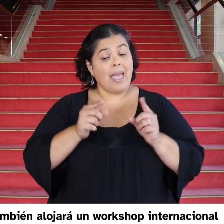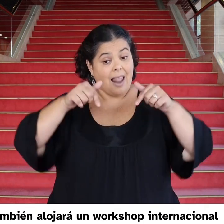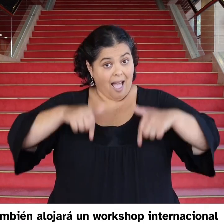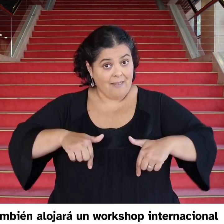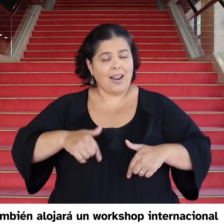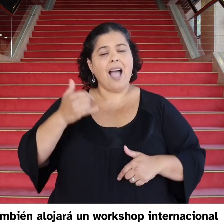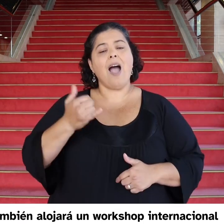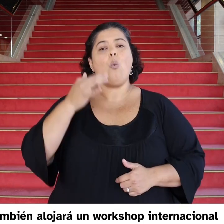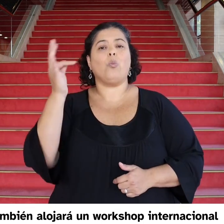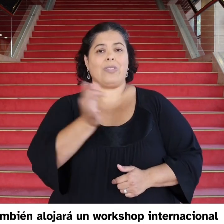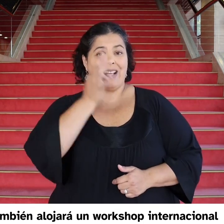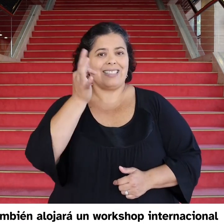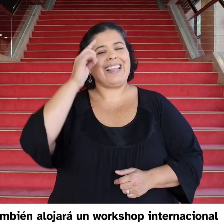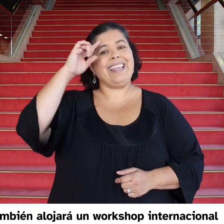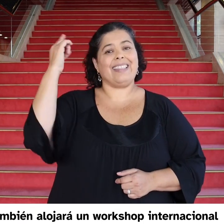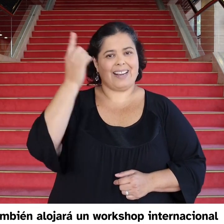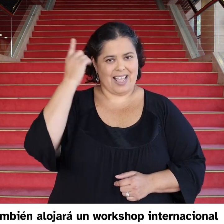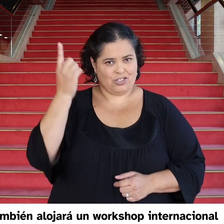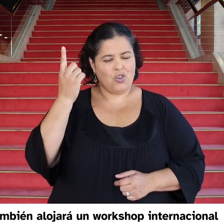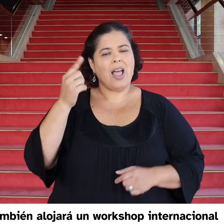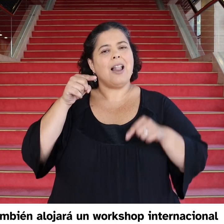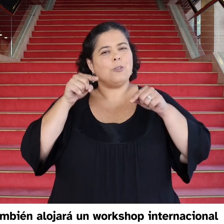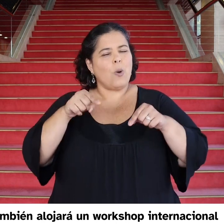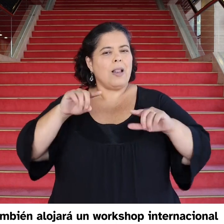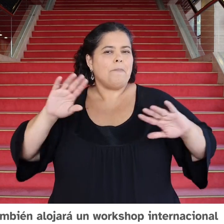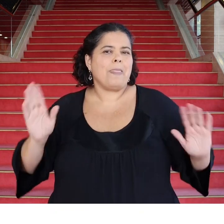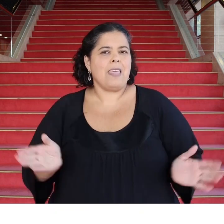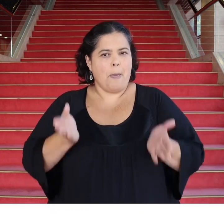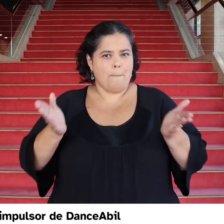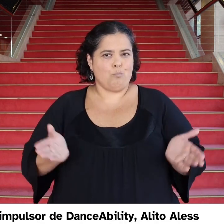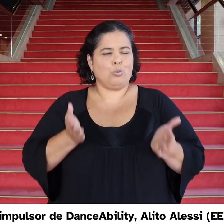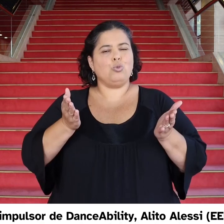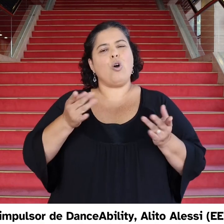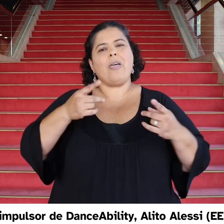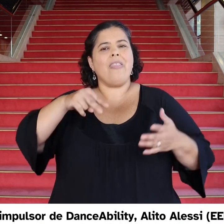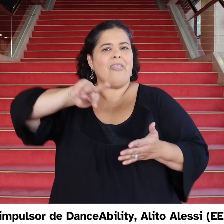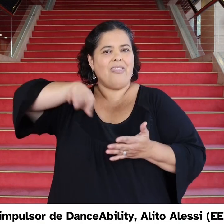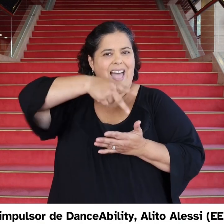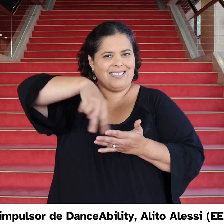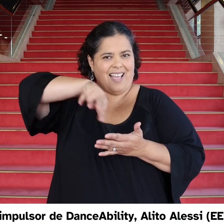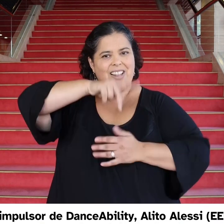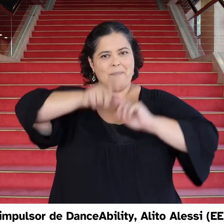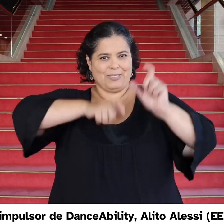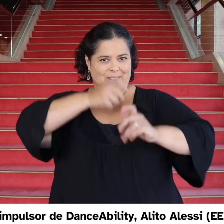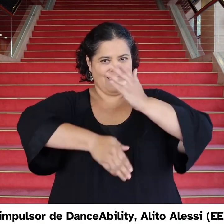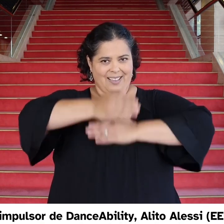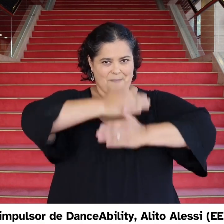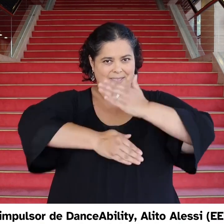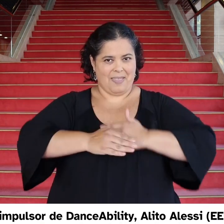También alojará un workshop internacional con el impulsor de Dance Ability Alito Alesi de Estados Unidos.